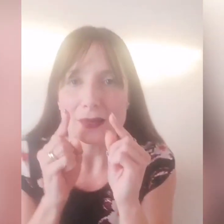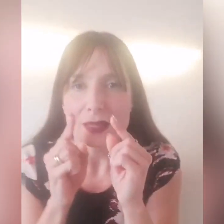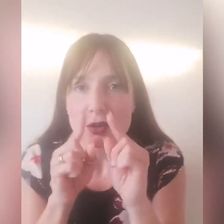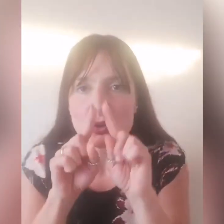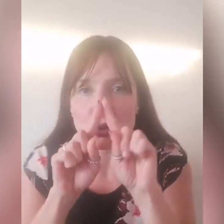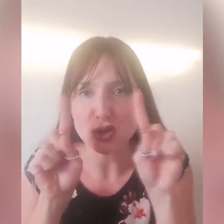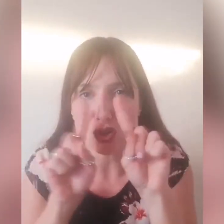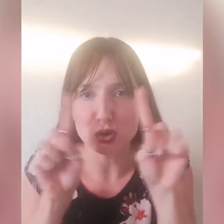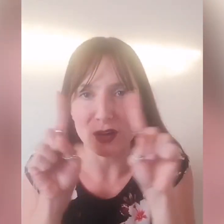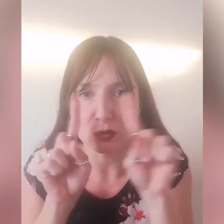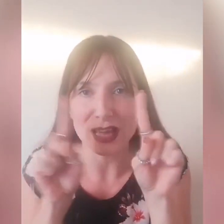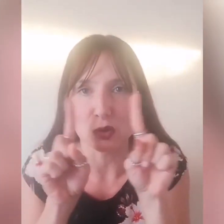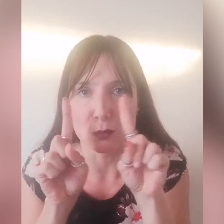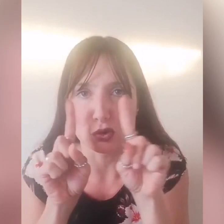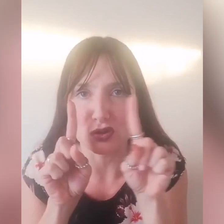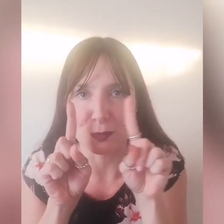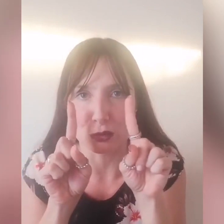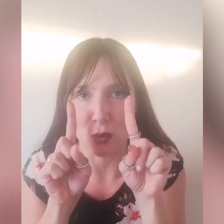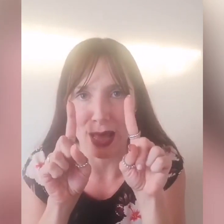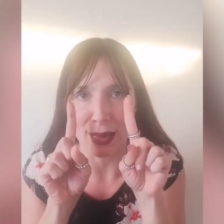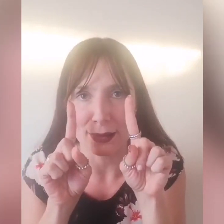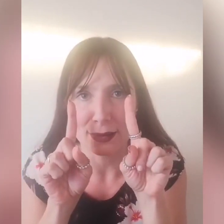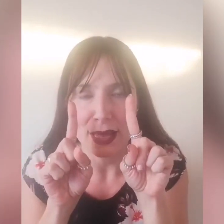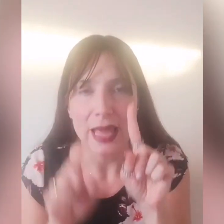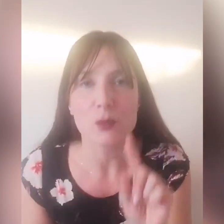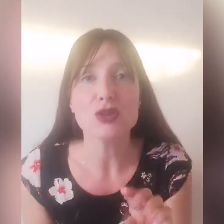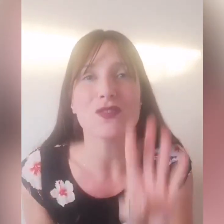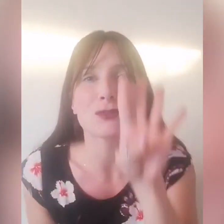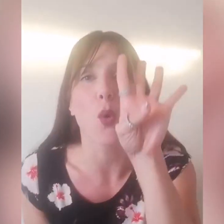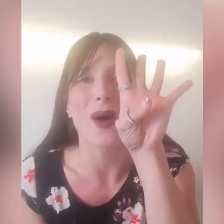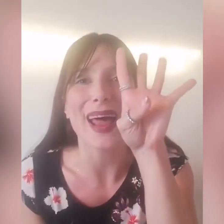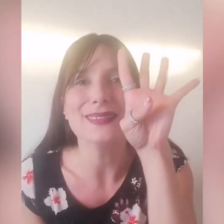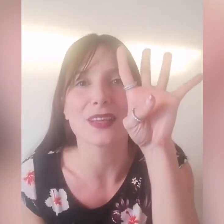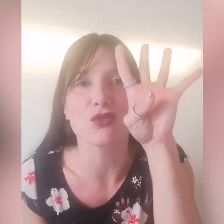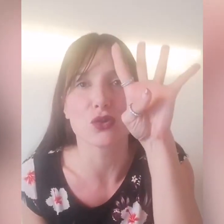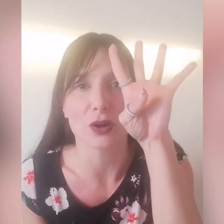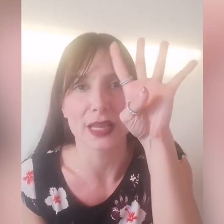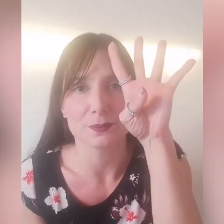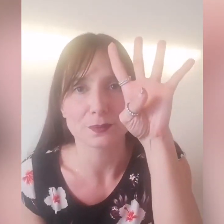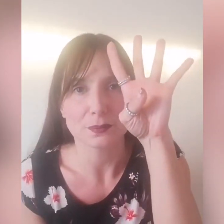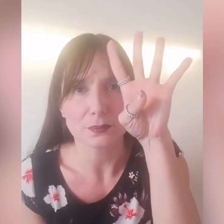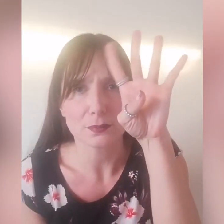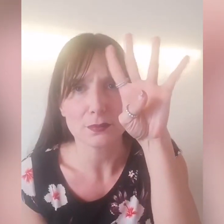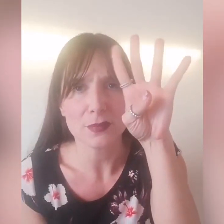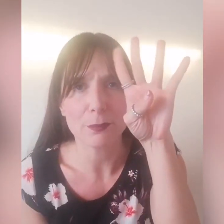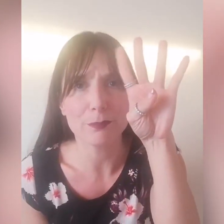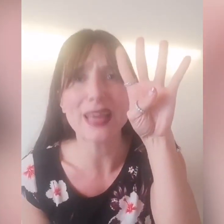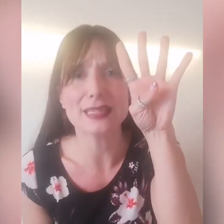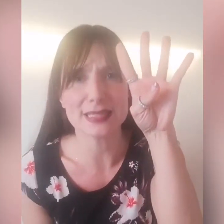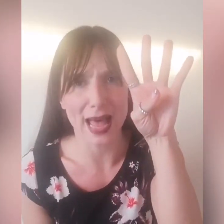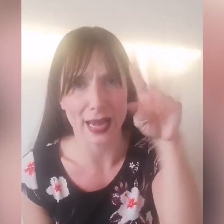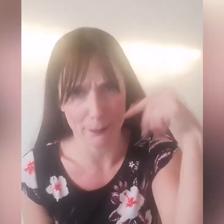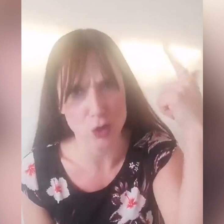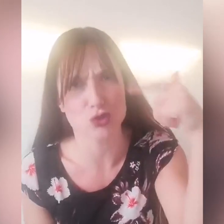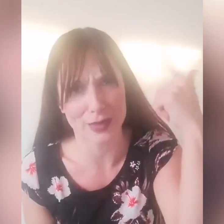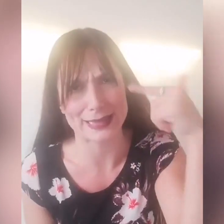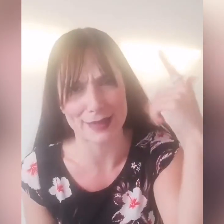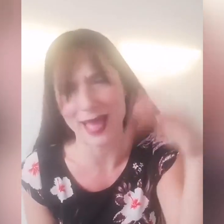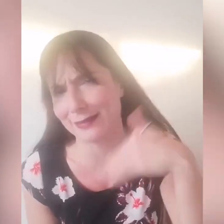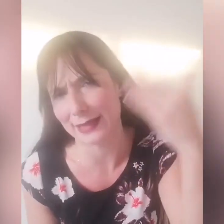non ho sottovalutato il mondo spirituale e quindi ho fatto 40 giorni per iniziare, poi sono andata avanti